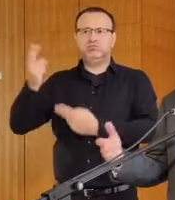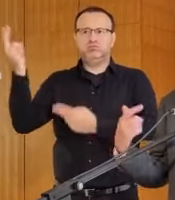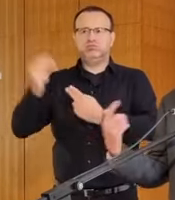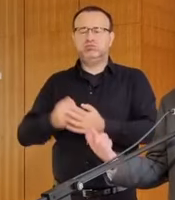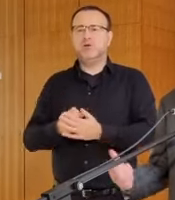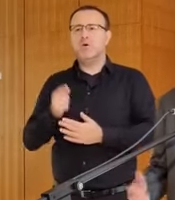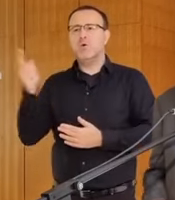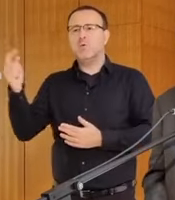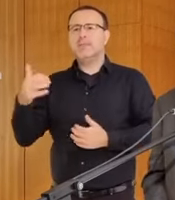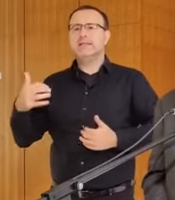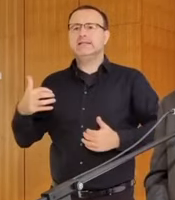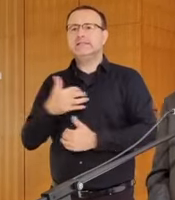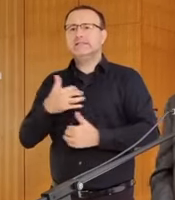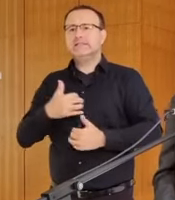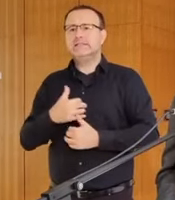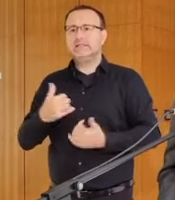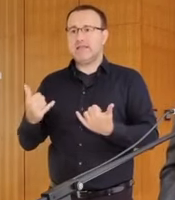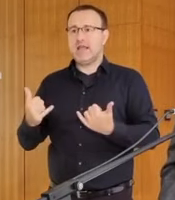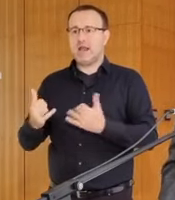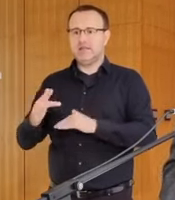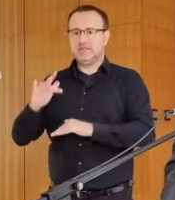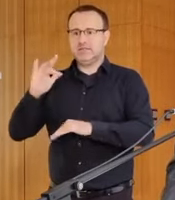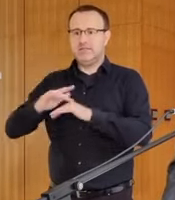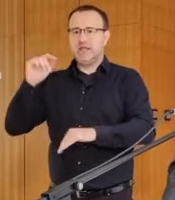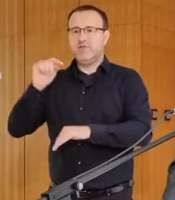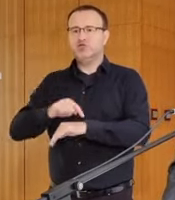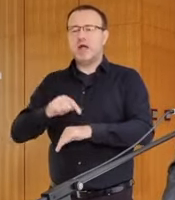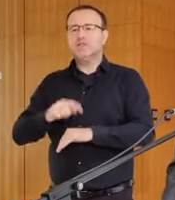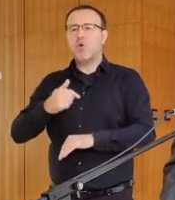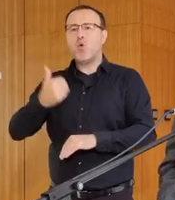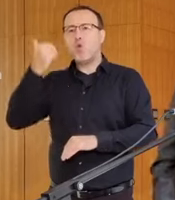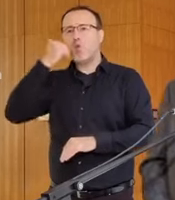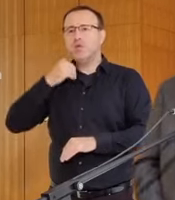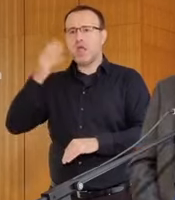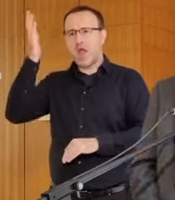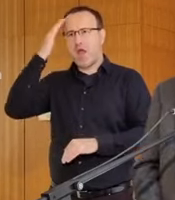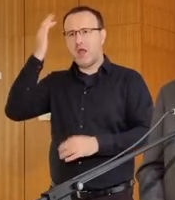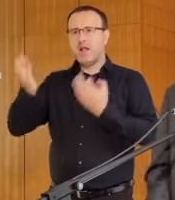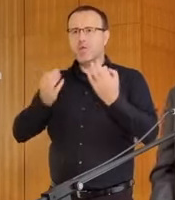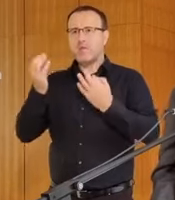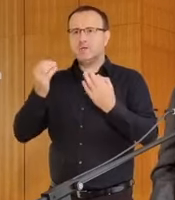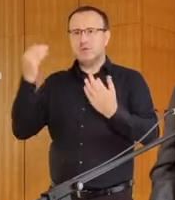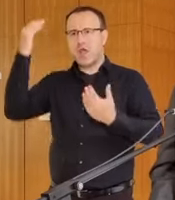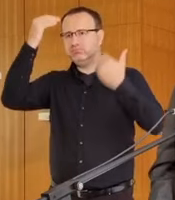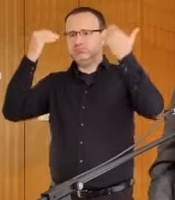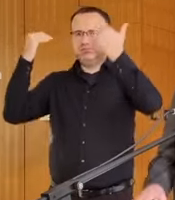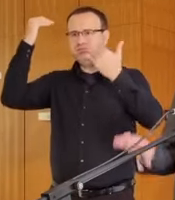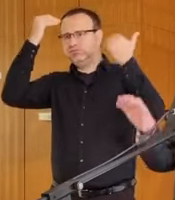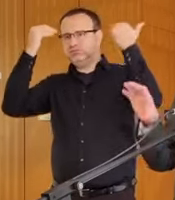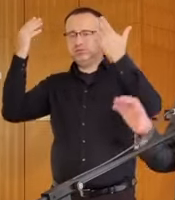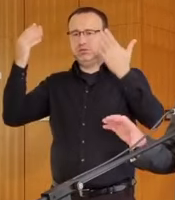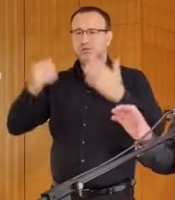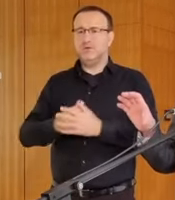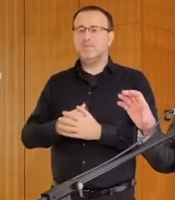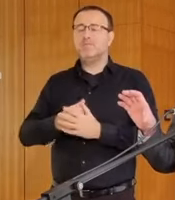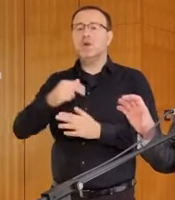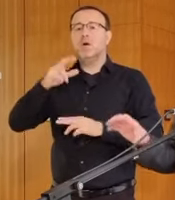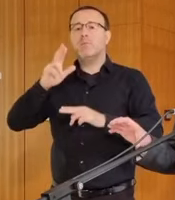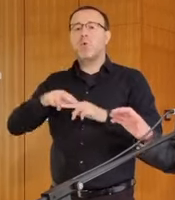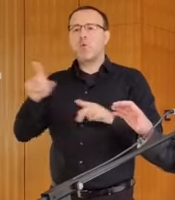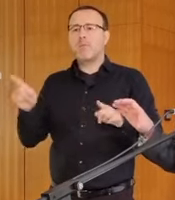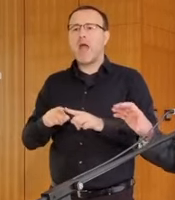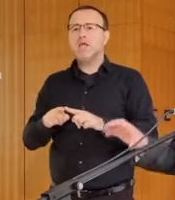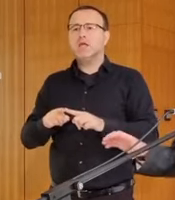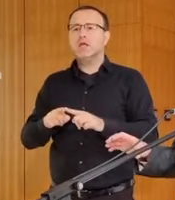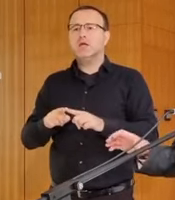ktoré sa úsiluje osobitne v tomto citlivom čase ľuďom pliesť hlavu. No a potom sú tu aj cielené